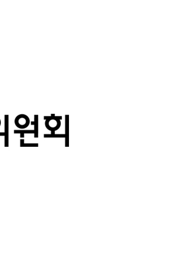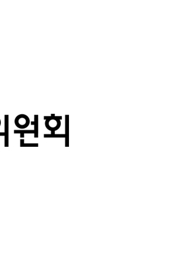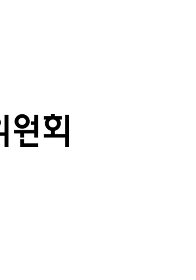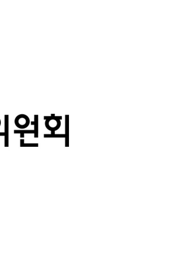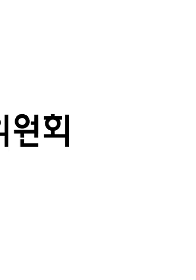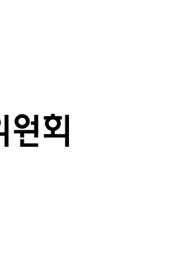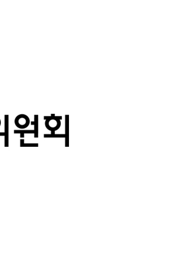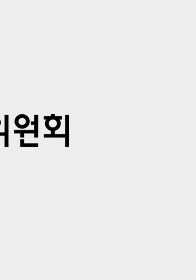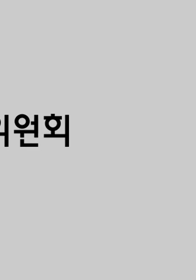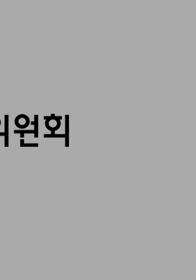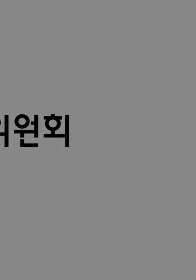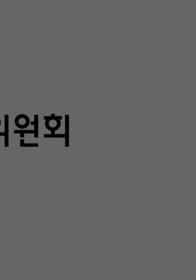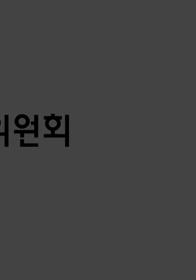한국어 한국어 영상에서 만나요.